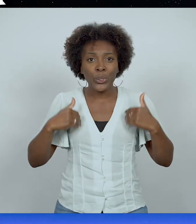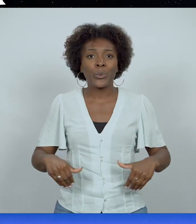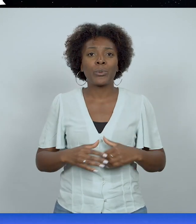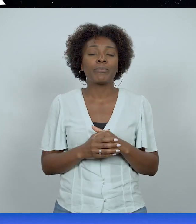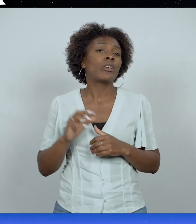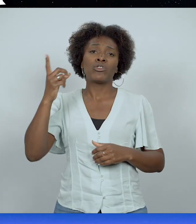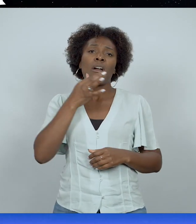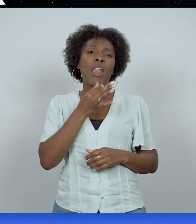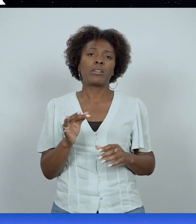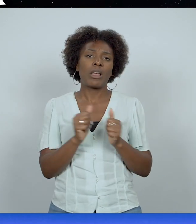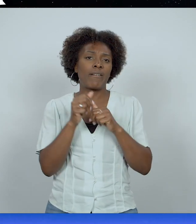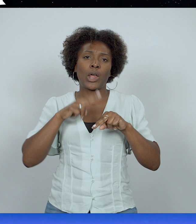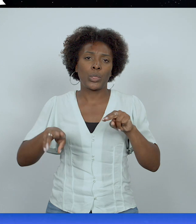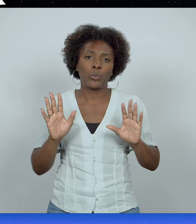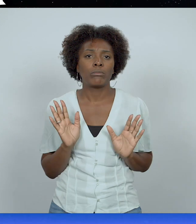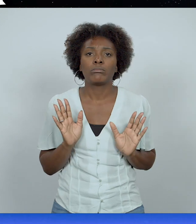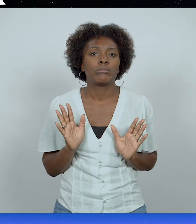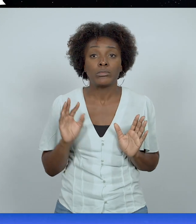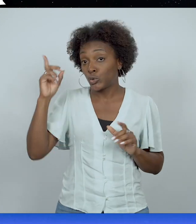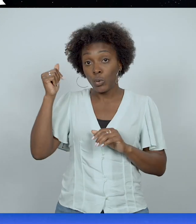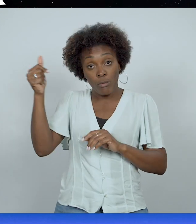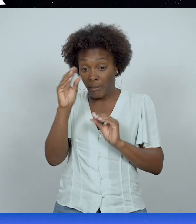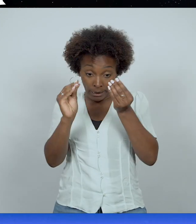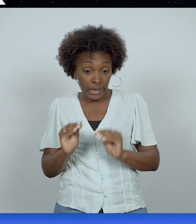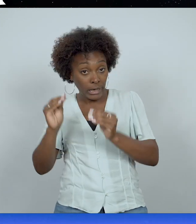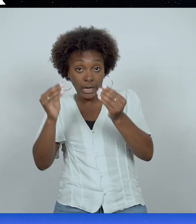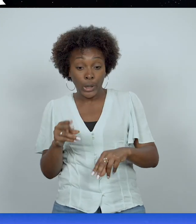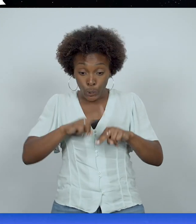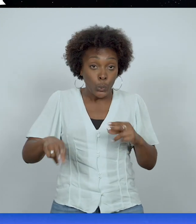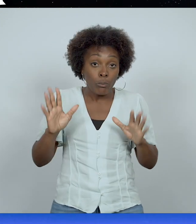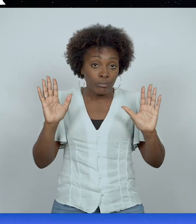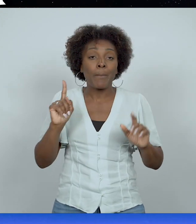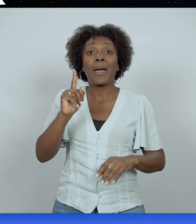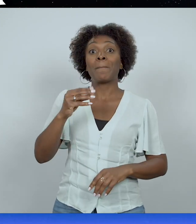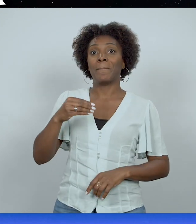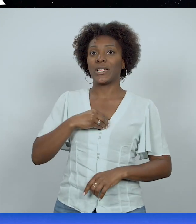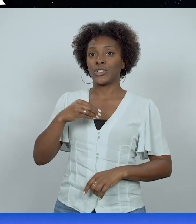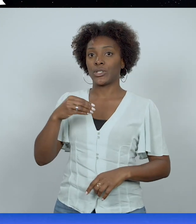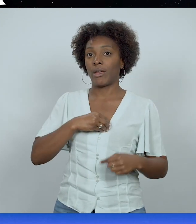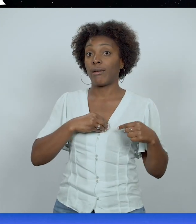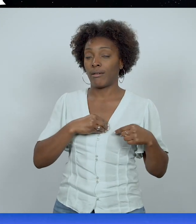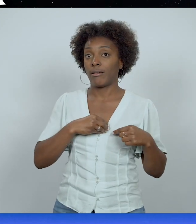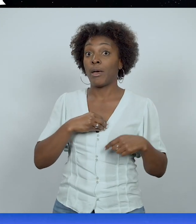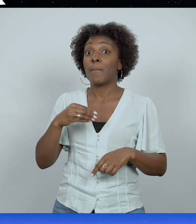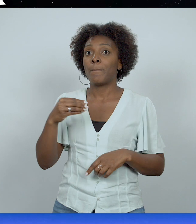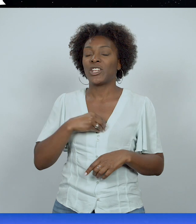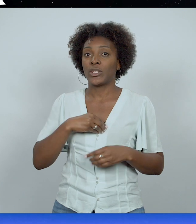est à l'aise avec la nudité. C'est Dieu qui l'a créé. Mais le péché est venu apporter la honte,